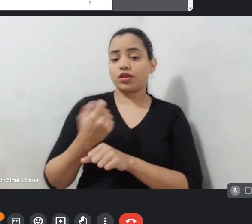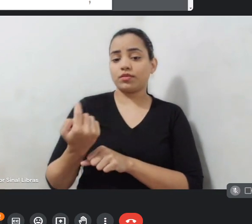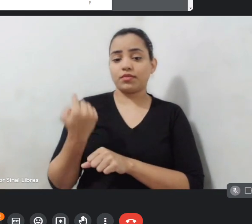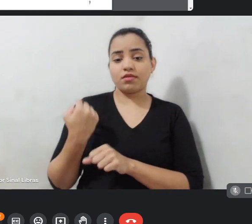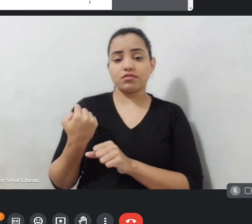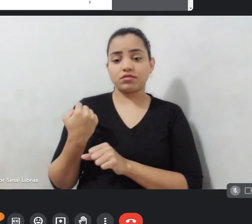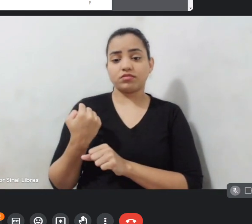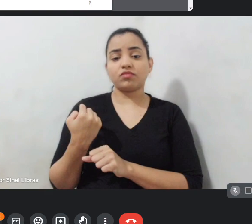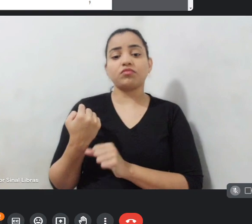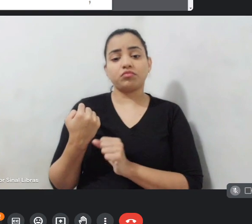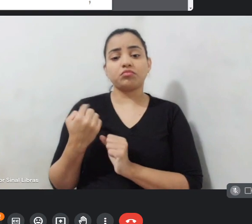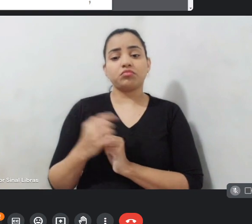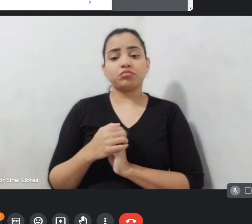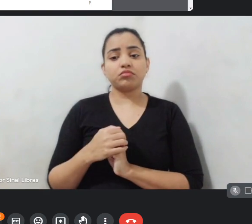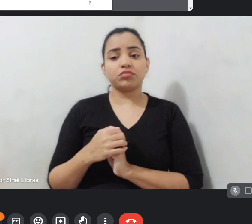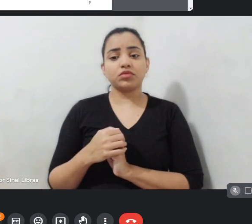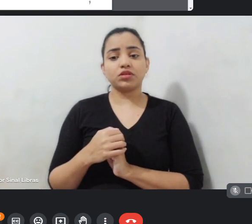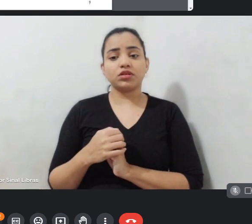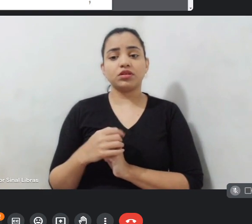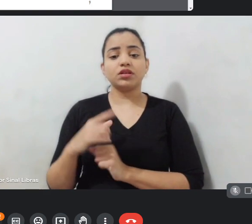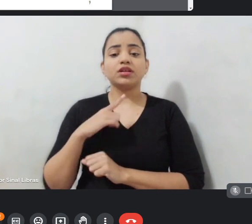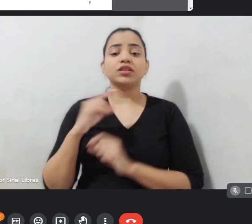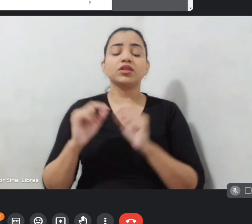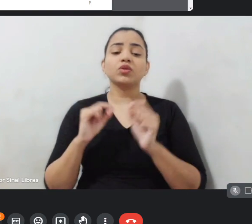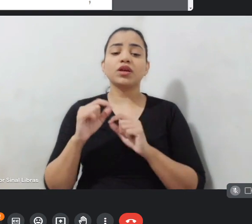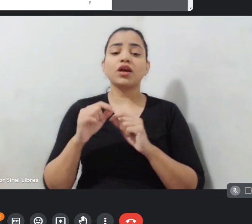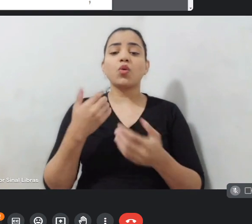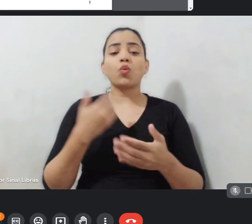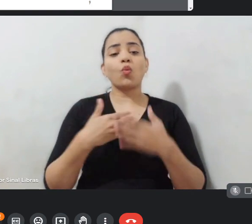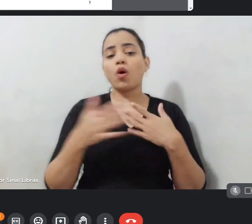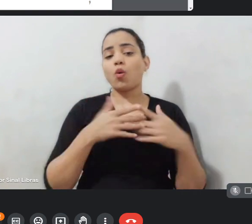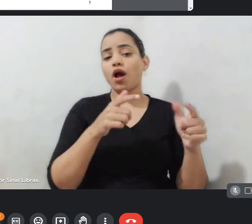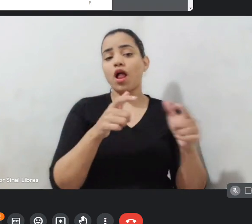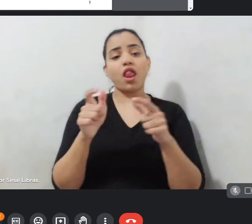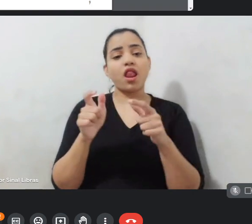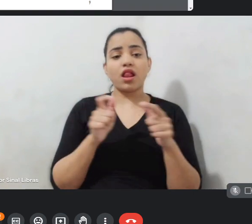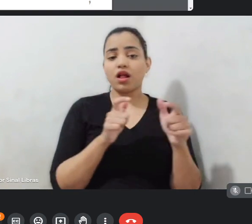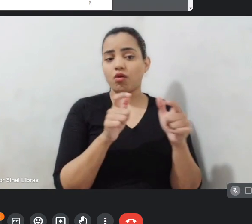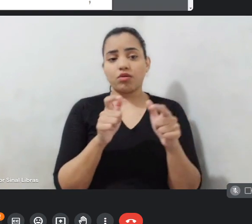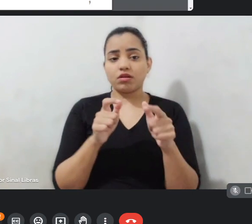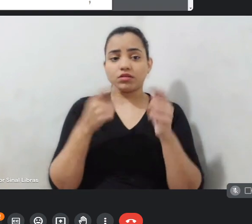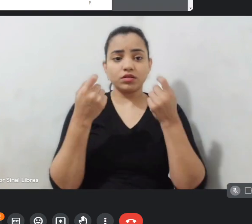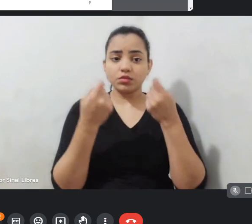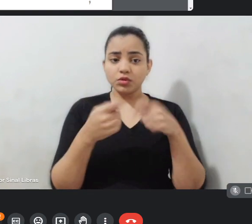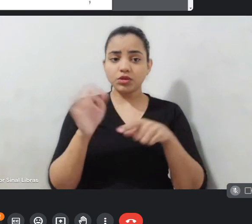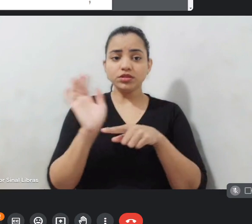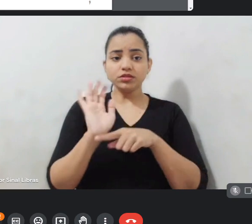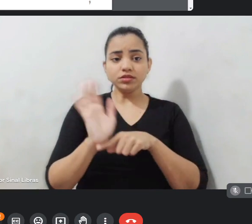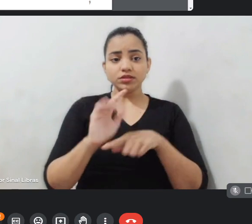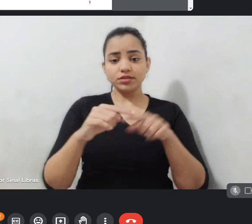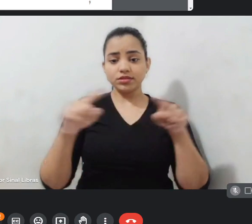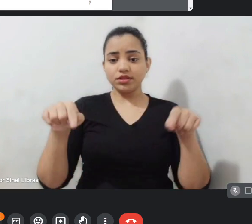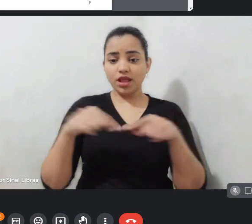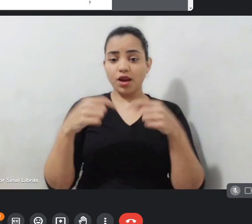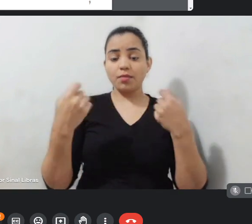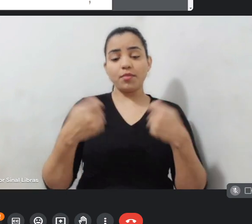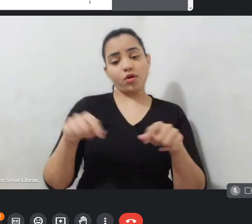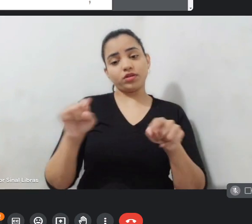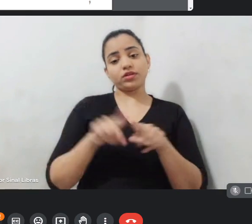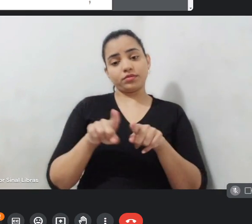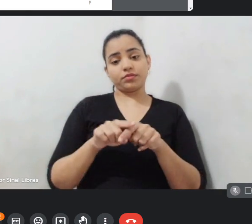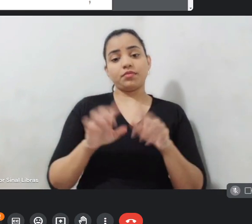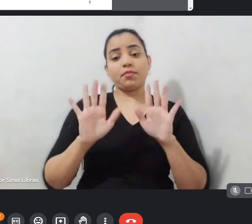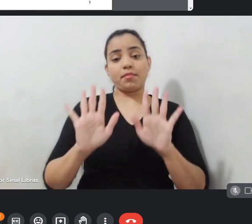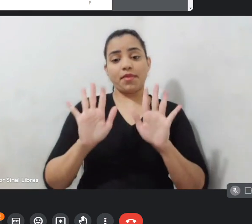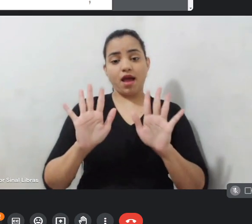colocado em qualquer lugar com potencial para ser uma sala de cinema poderia fazê-los desse inciso. Porém, quando saiu a cartilha